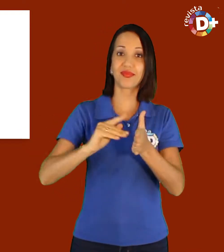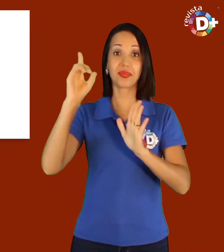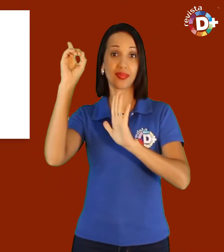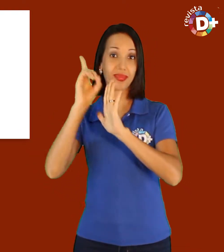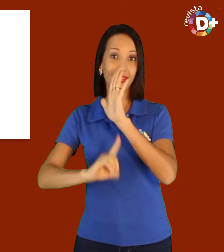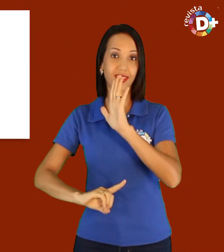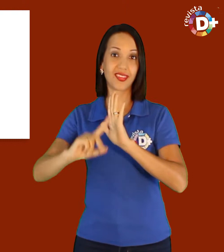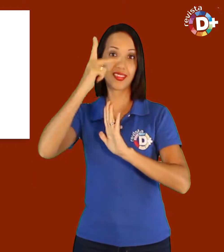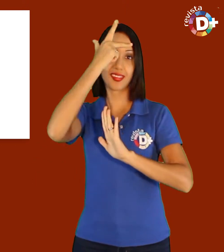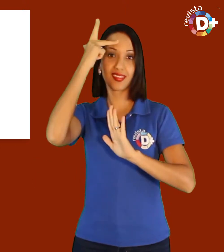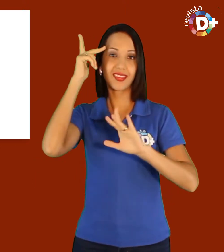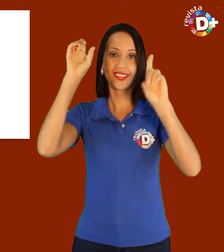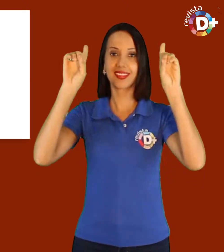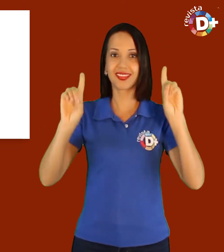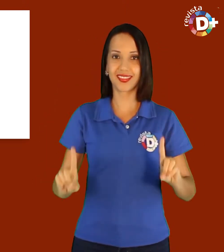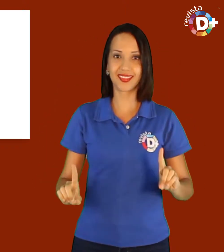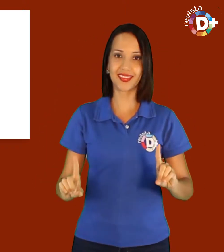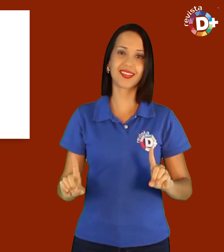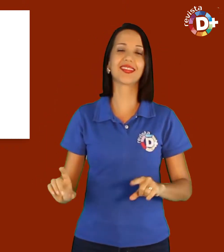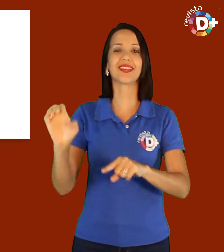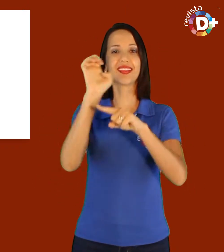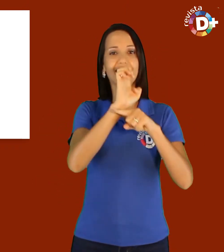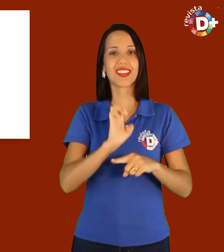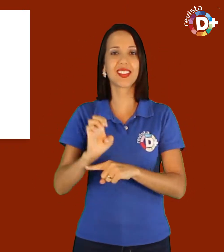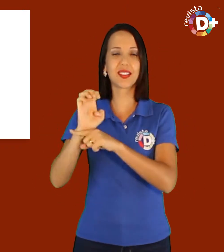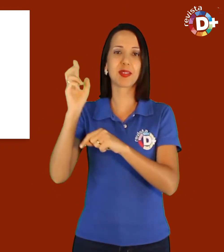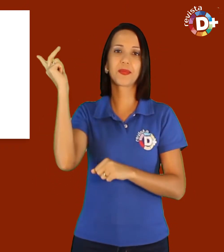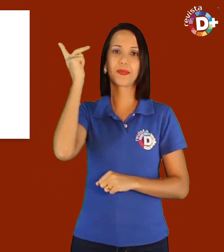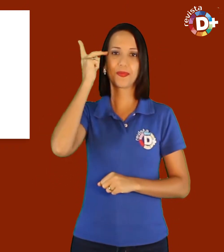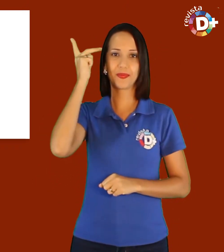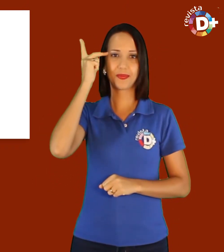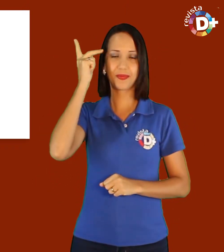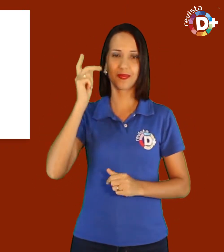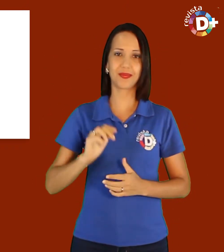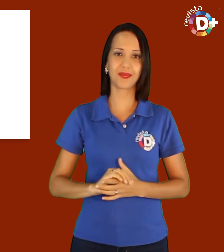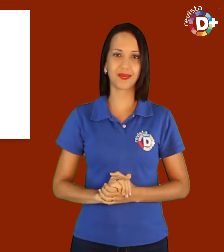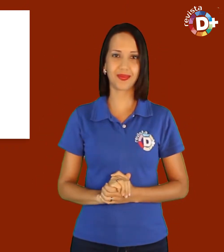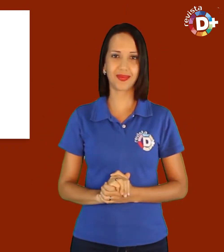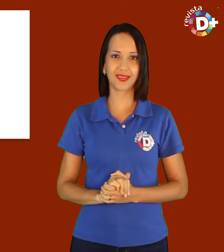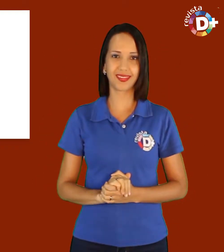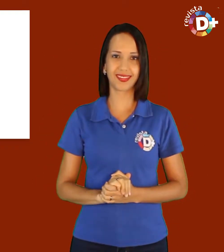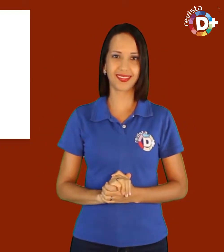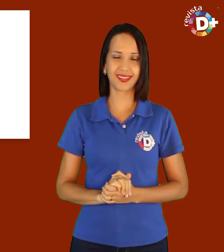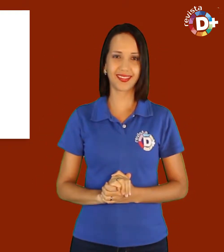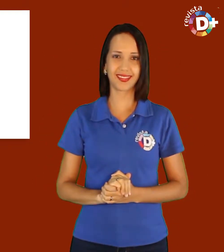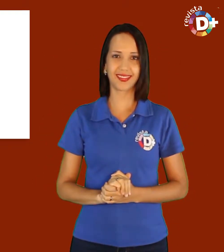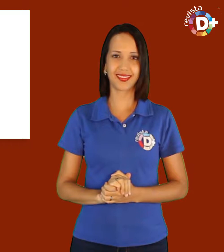ela assume a Secretaria dos Direitos da Pessoa com Deficiência do Estado de São Paulo.